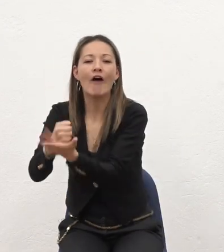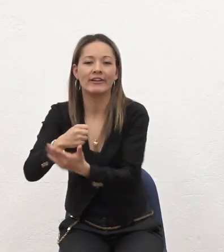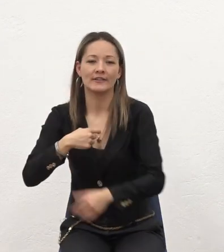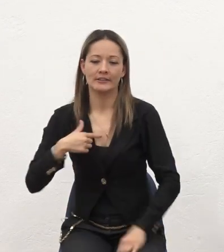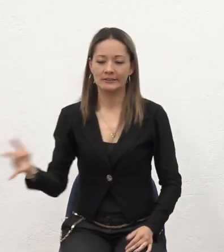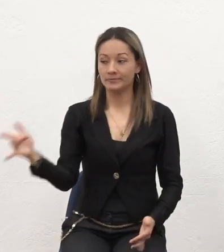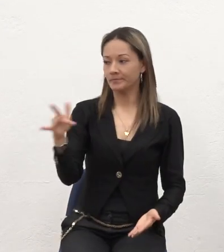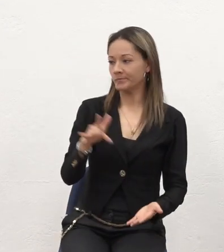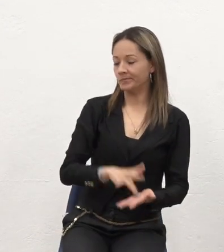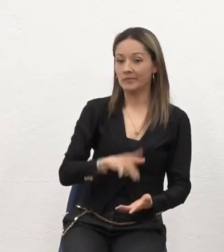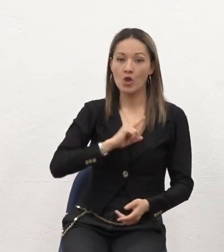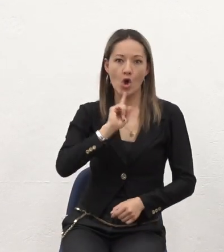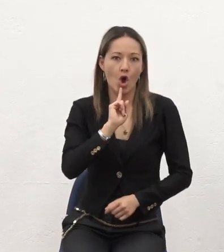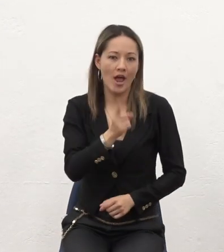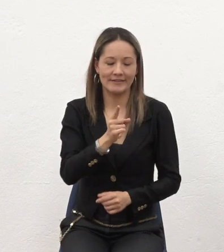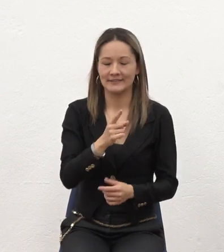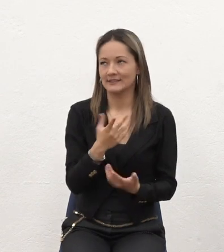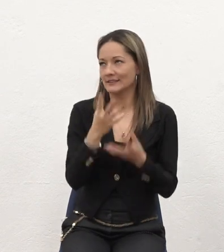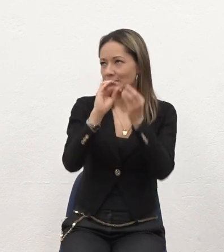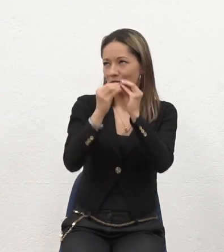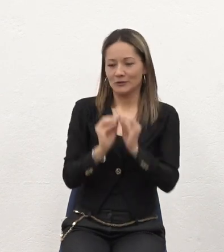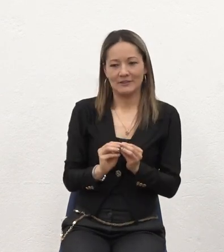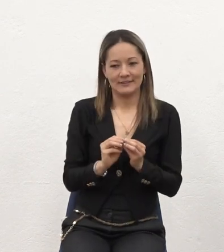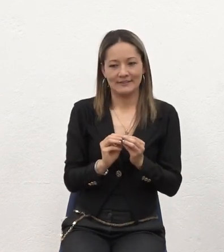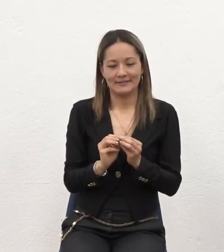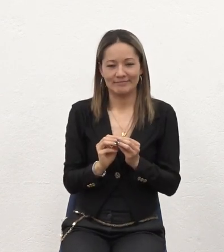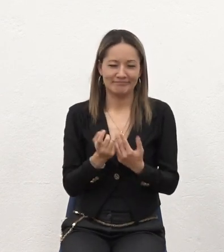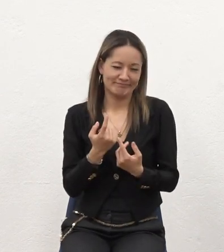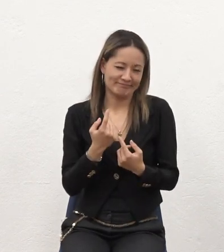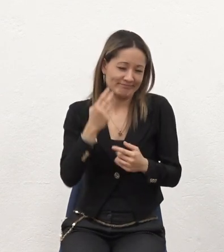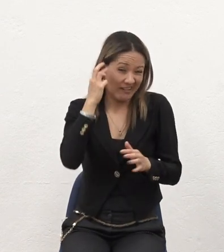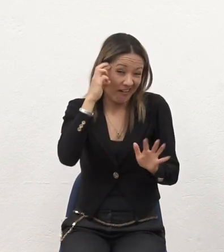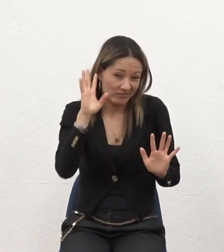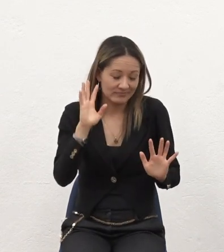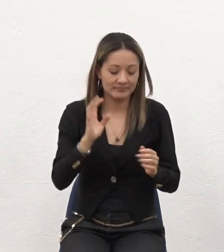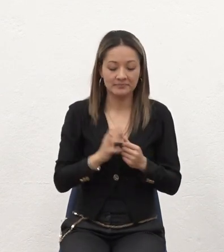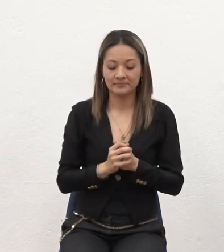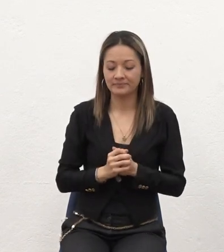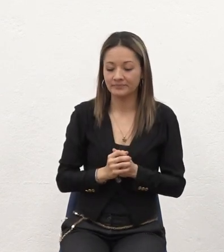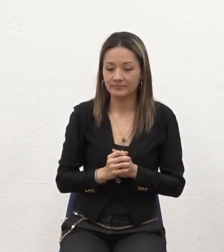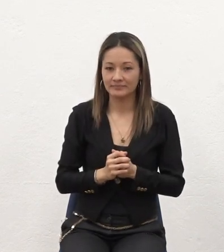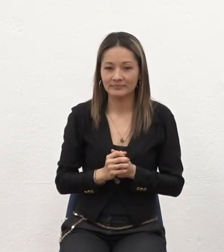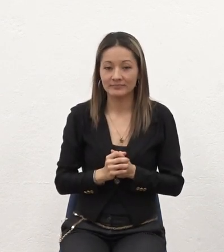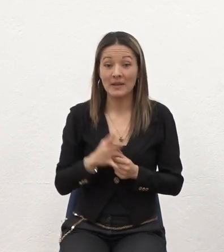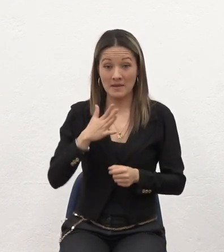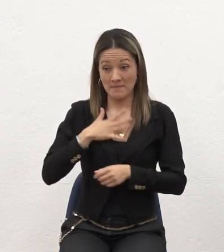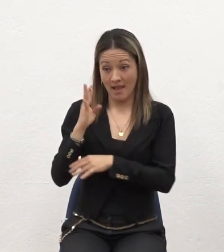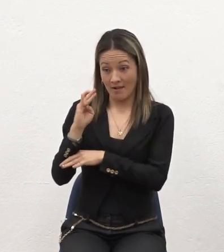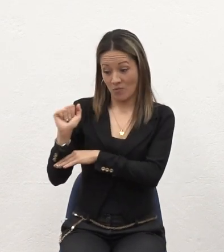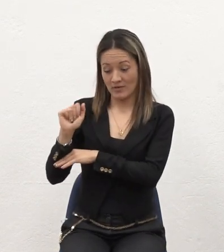A mí me tocó De una forma Muy Muy extraña Vanessa Mi esposa Ella ya